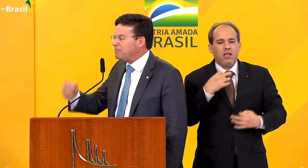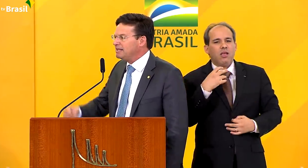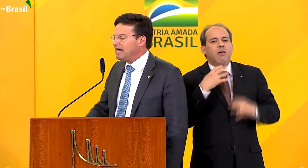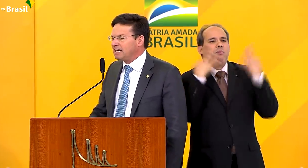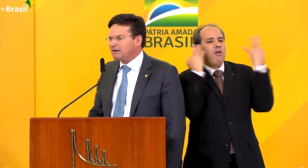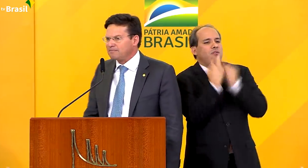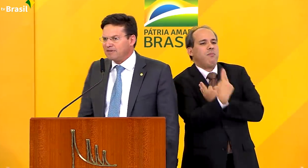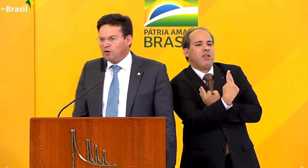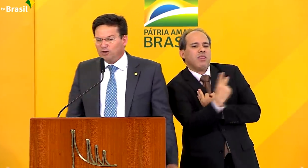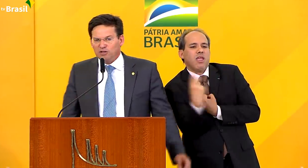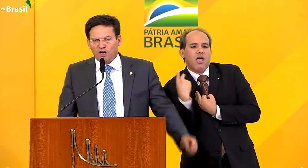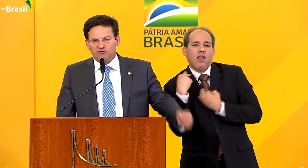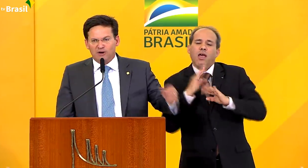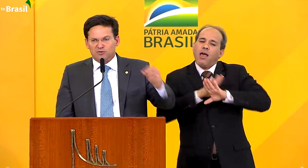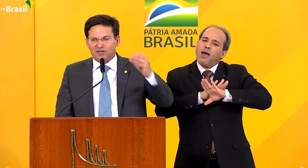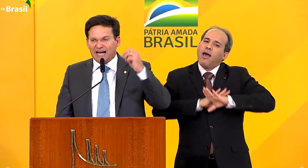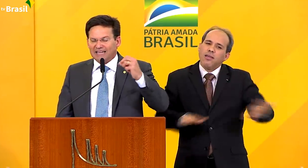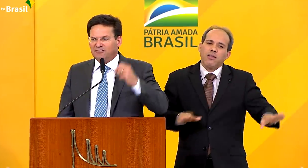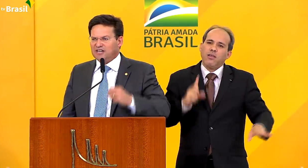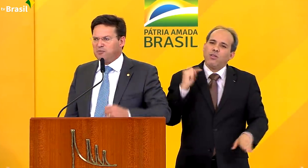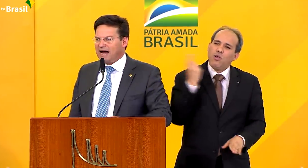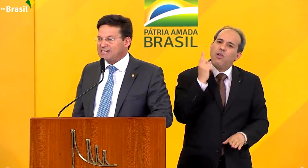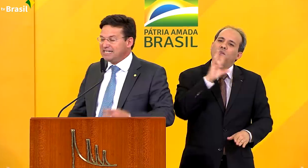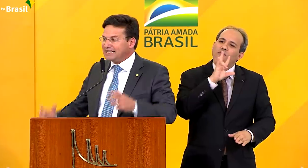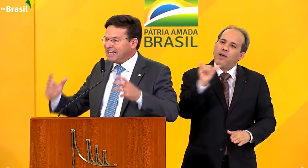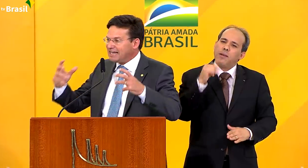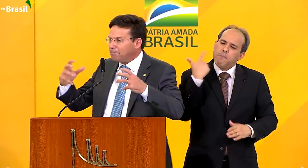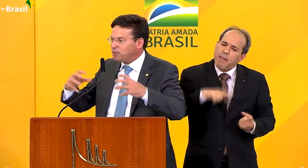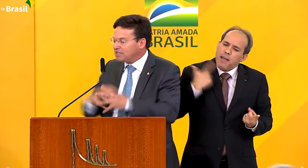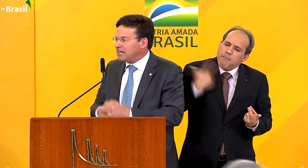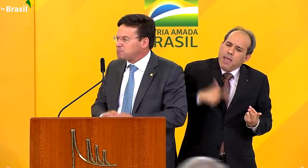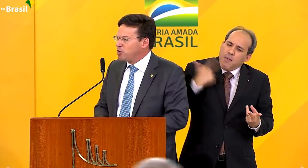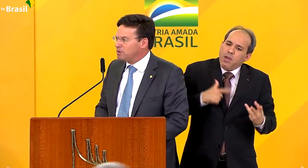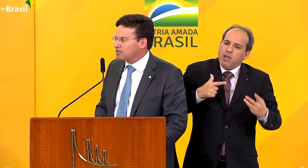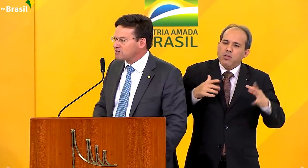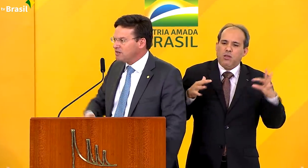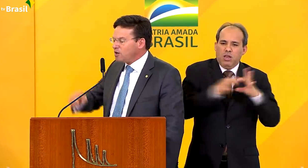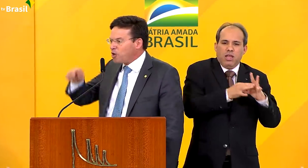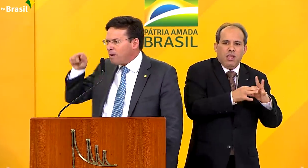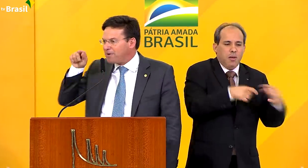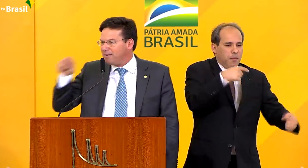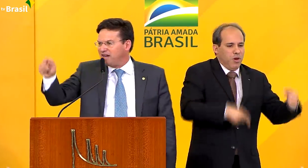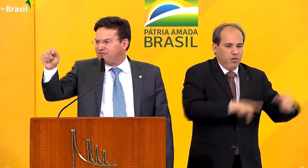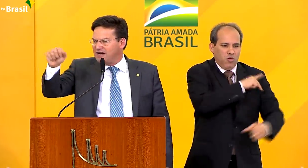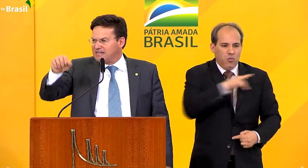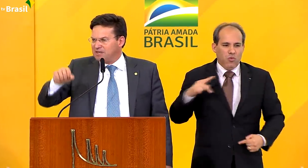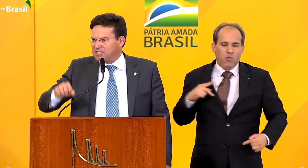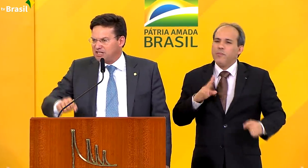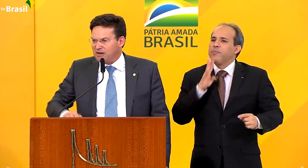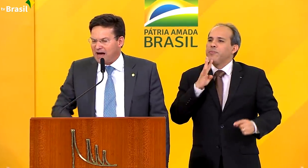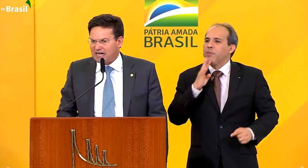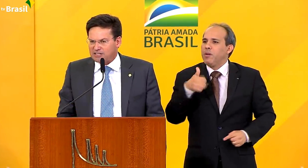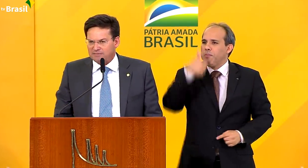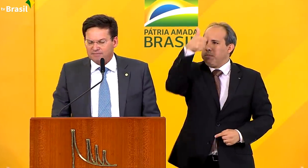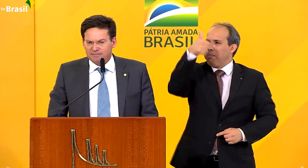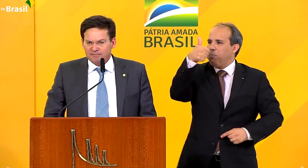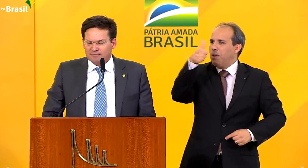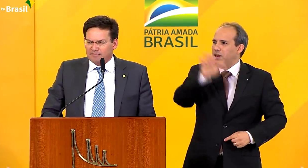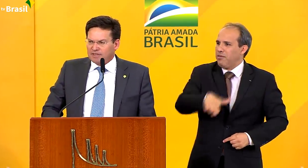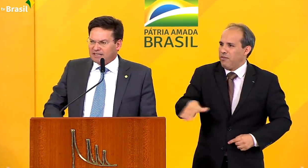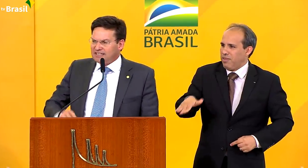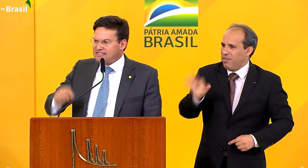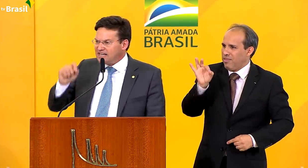É desta maneira onde nós vamos cada vez mais interligar políticas públicas, como a primeira infância, ministra Damares,